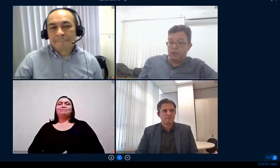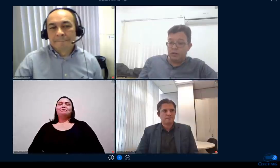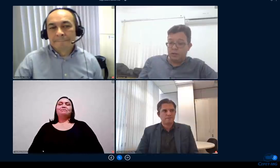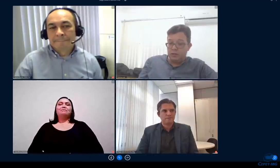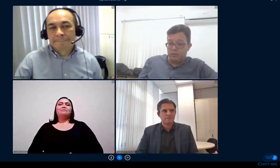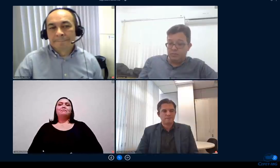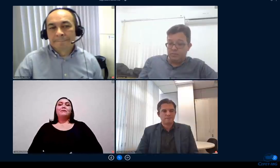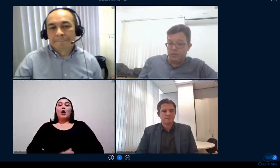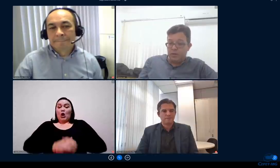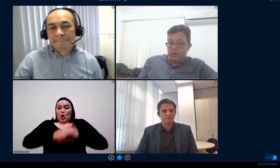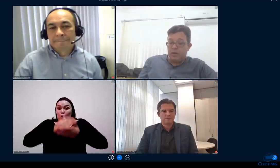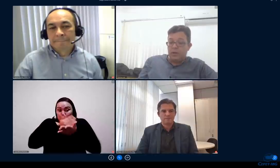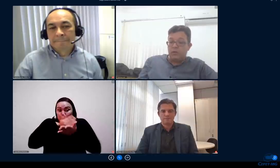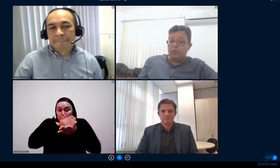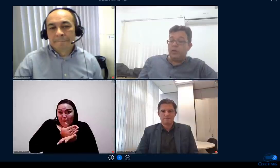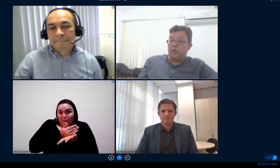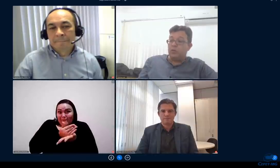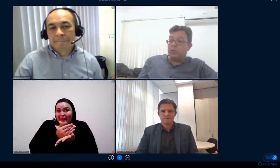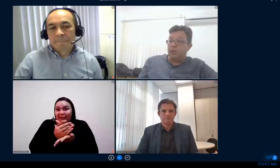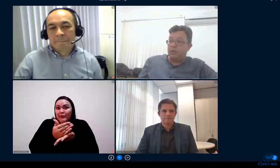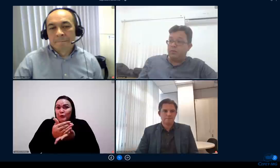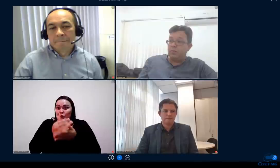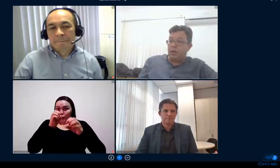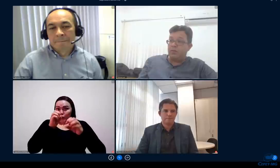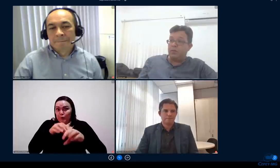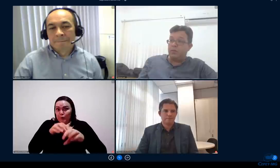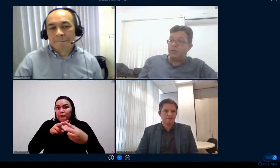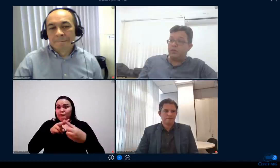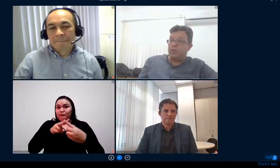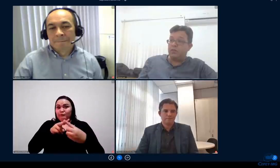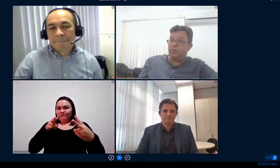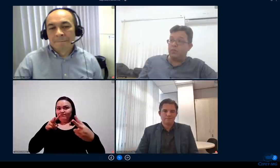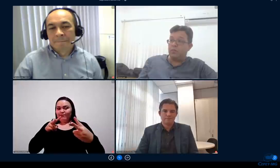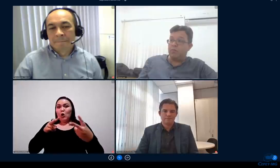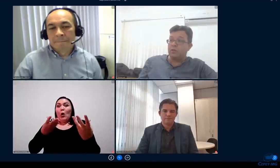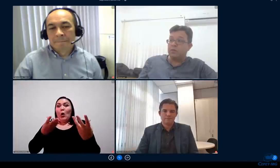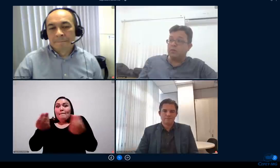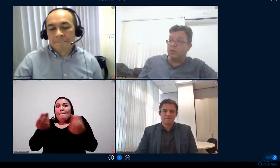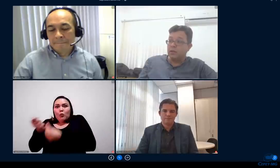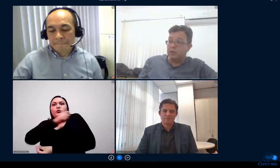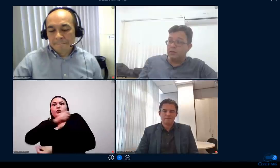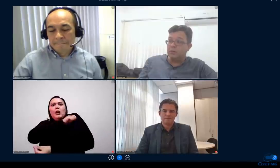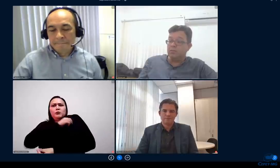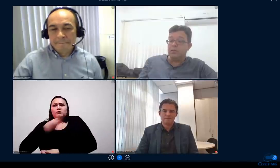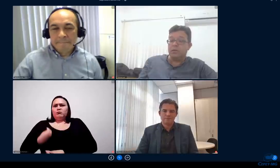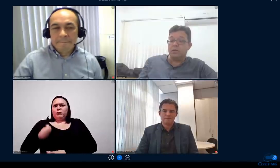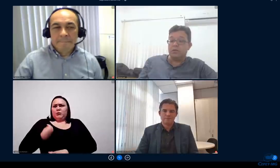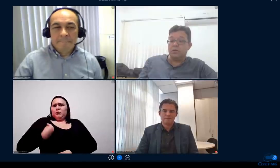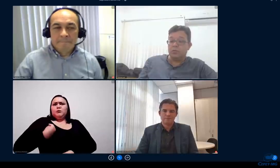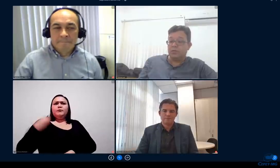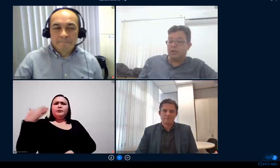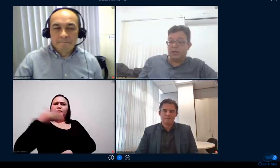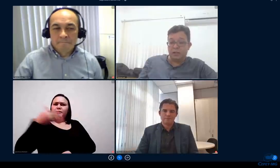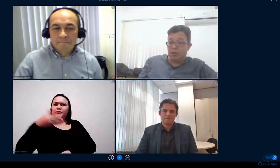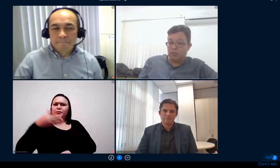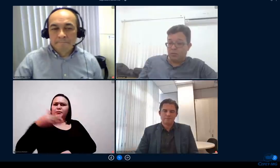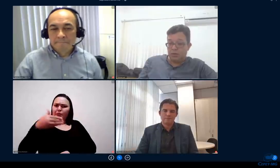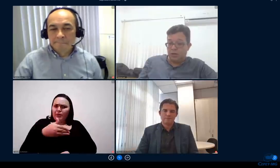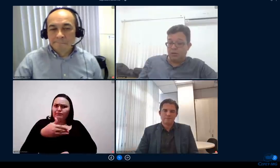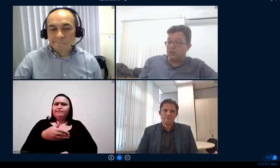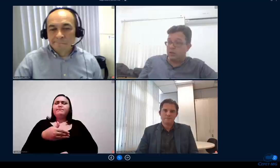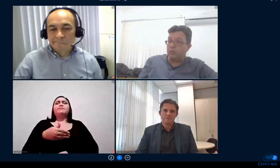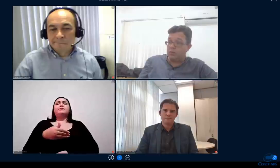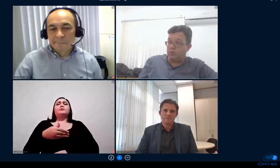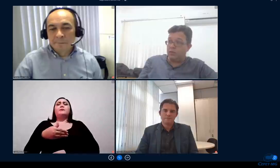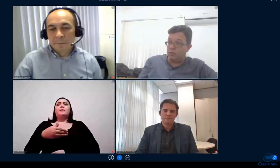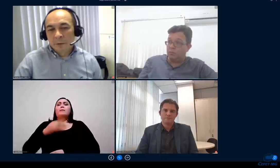engajamento foi grande no final do primeiro trimestre nós tivemos um impacto muito grande de um desengajamento